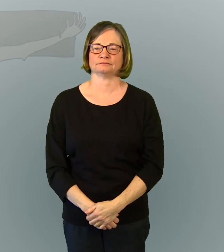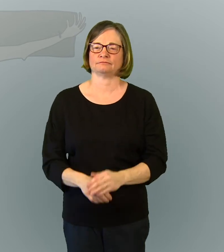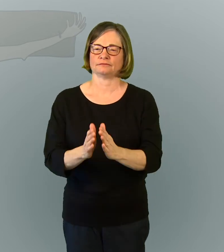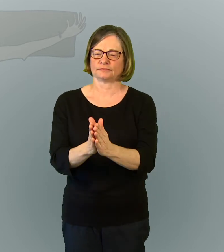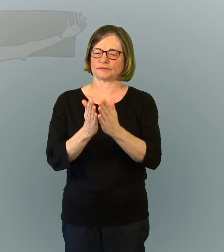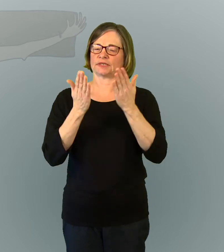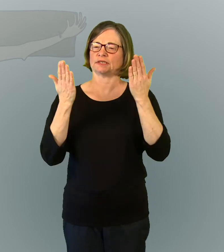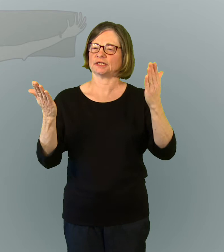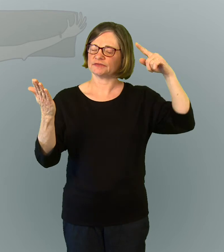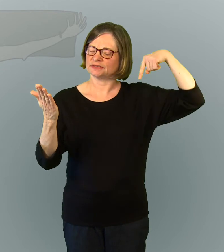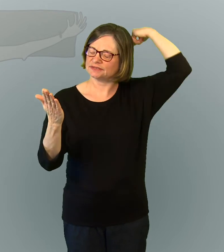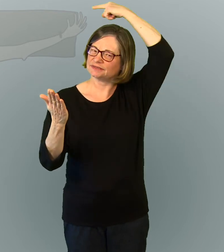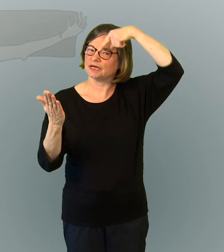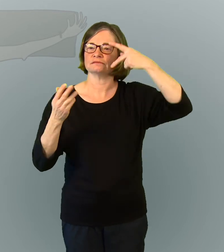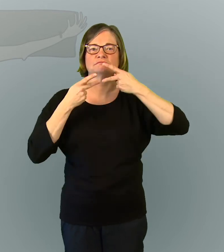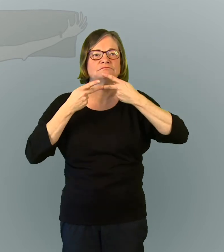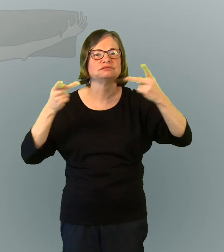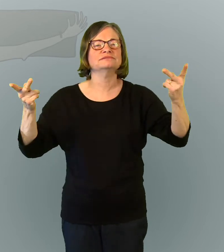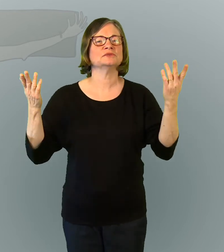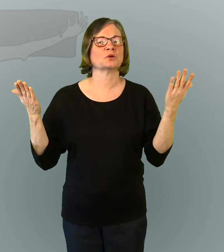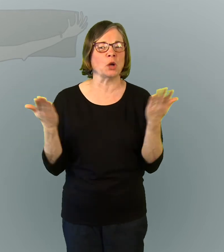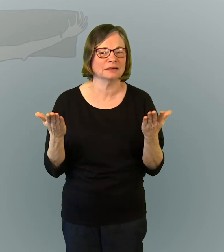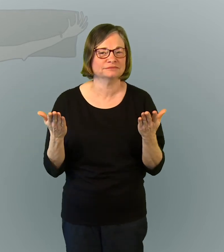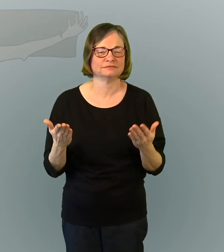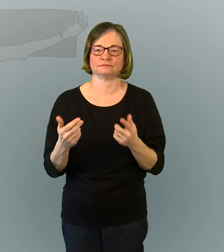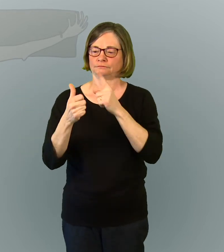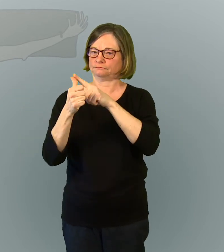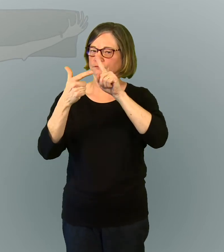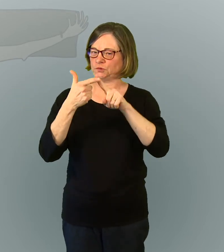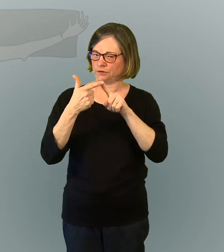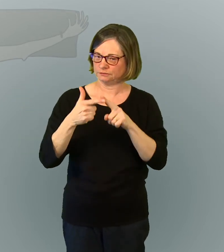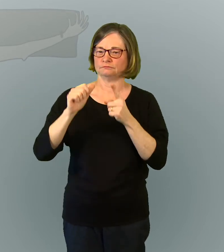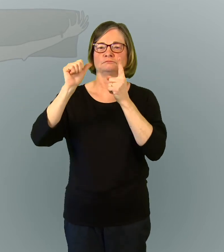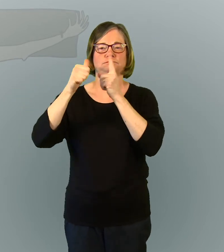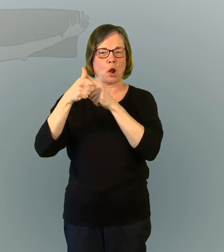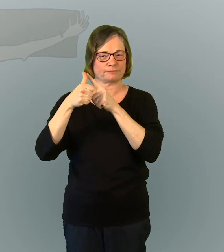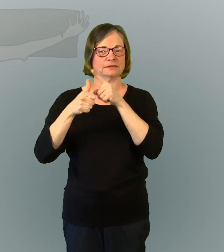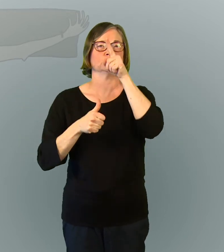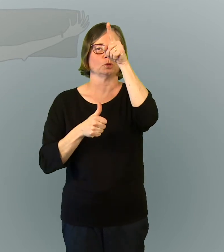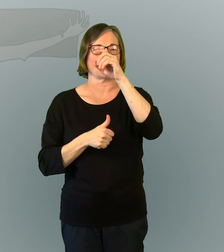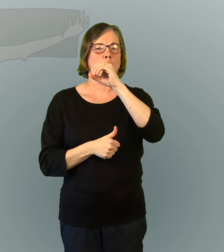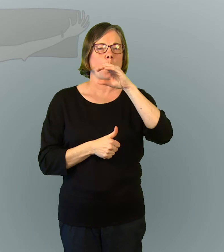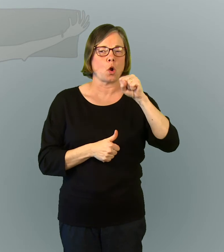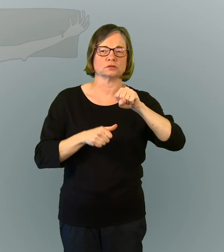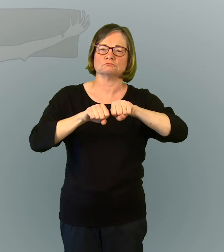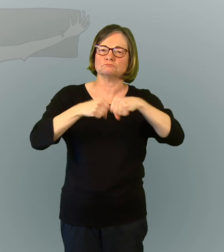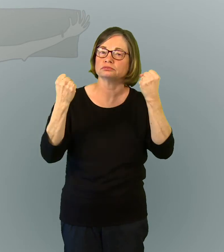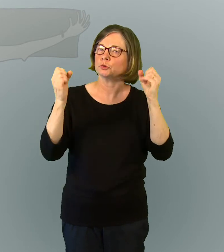Tout cela est arrivé pour réaliser ce que les livres saints ont annoncé. Aucun de ces eaux ne sera